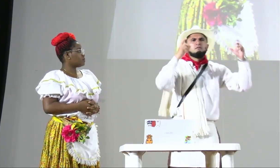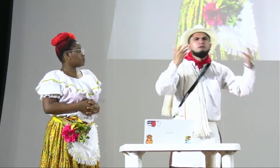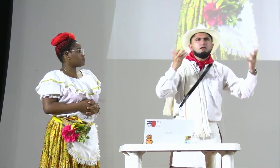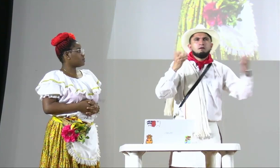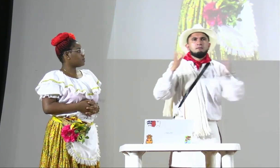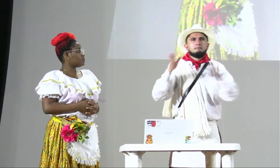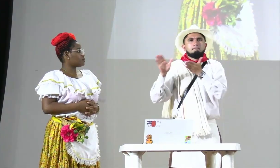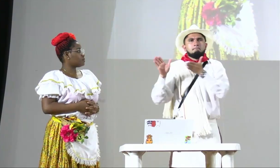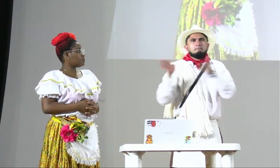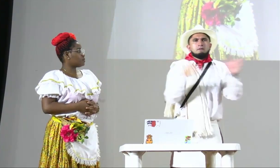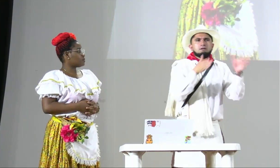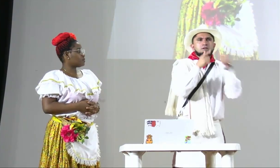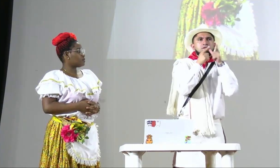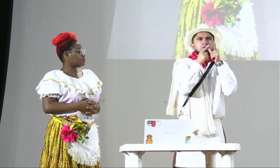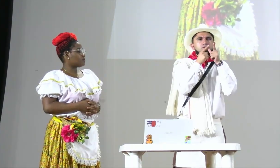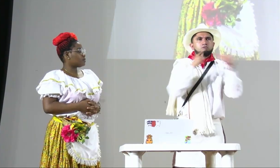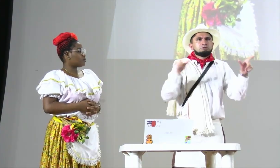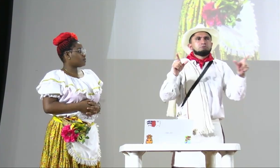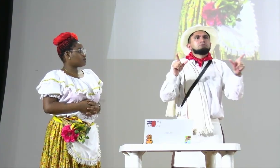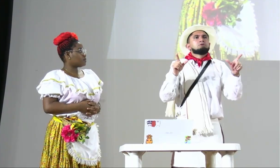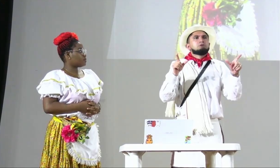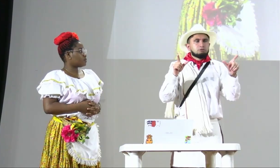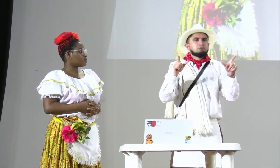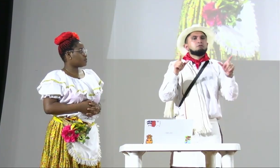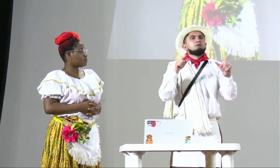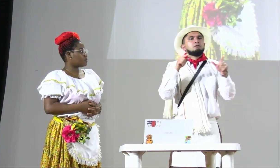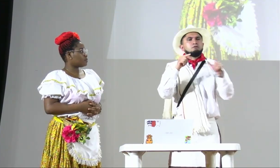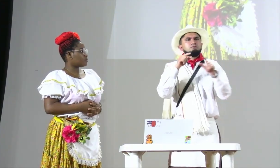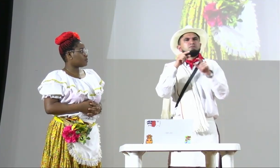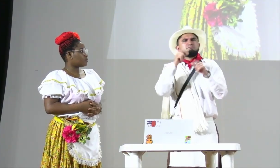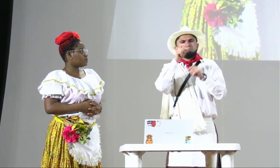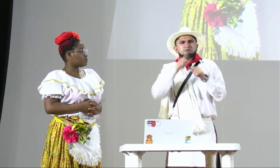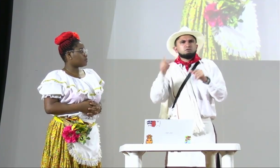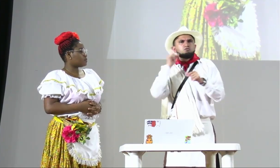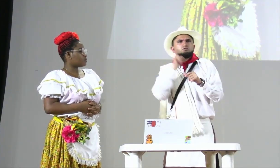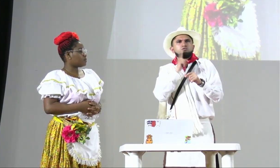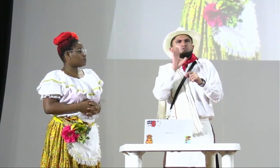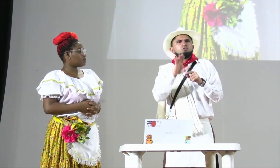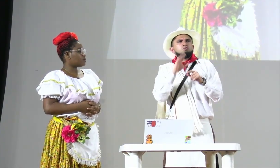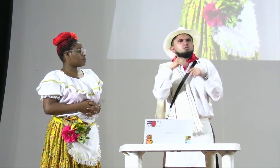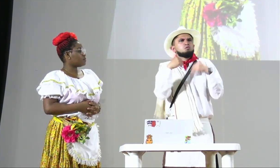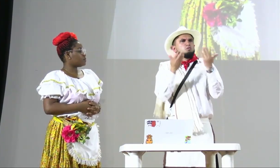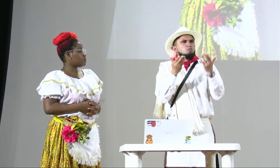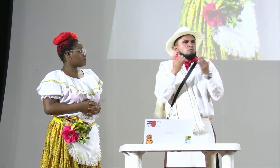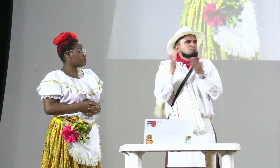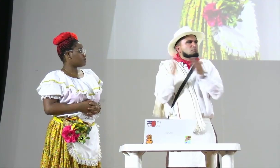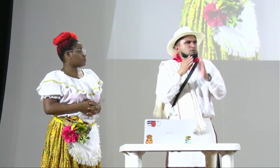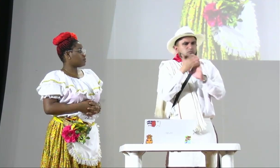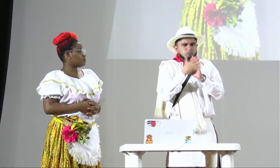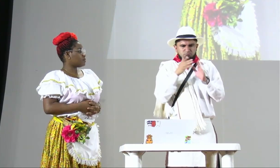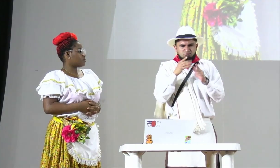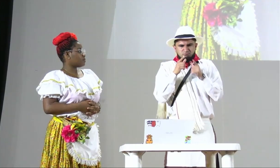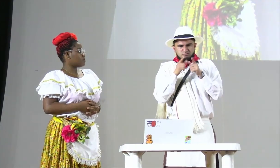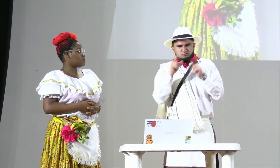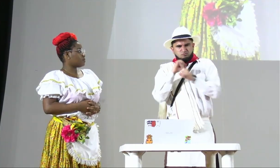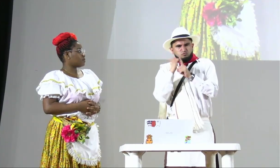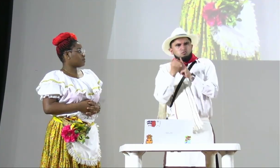viene después del panel. Y son preguntas que tienen que ver con la planeación lingüística y todos los